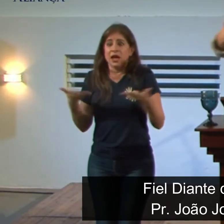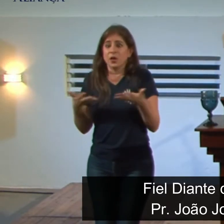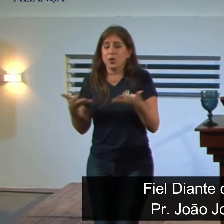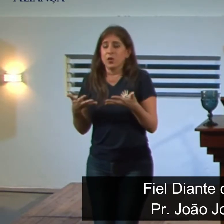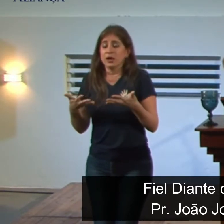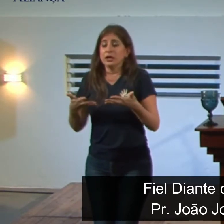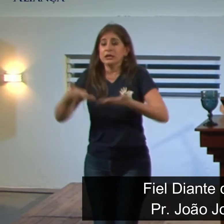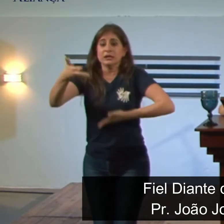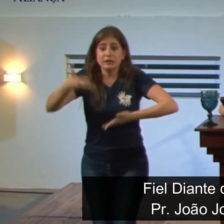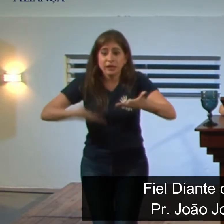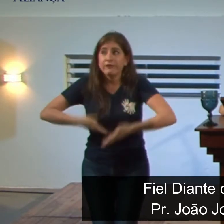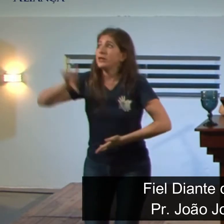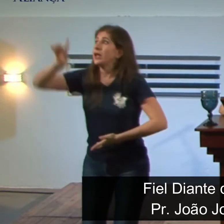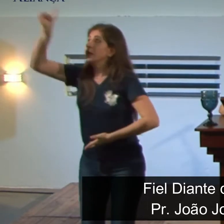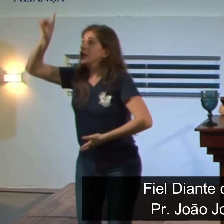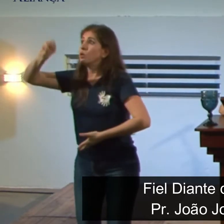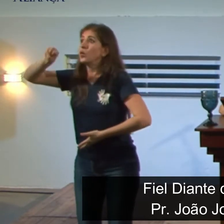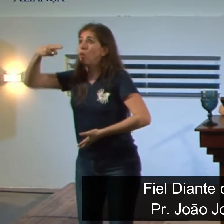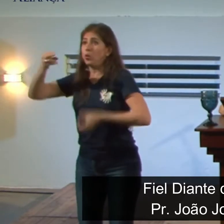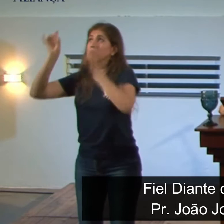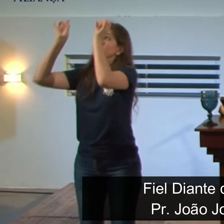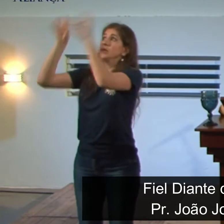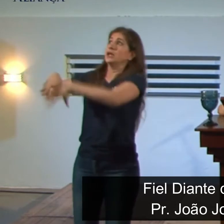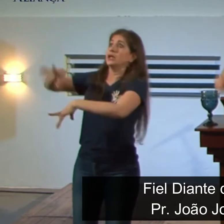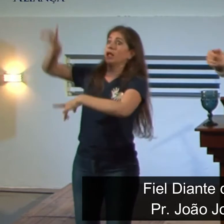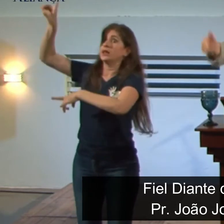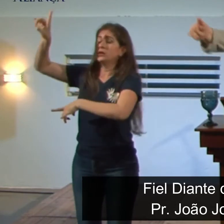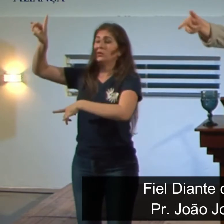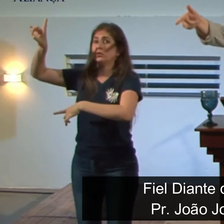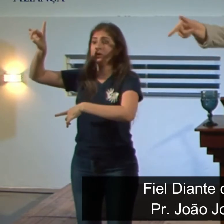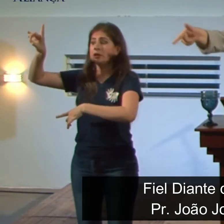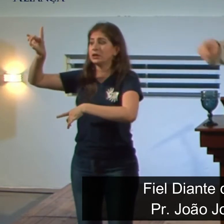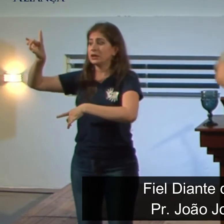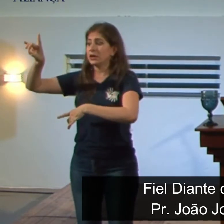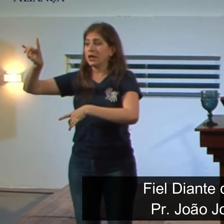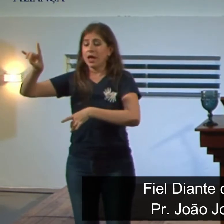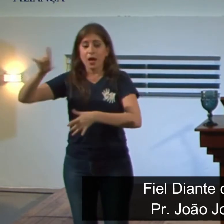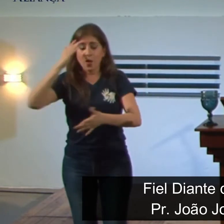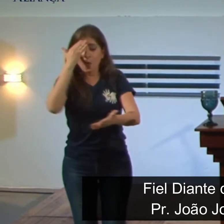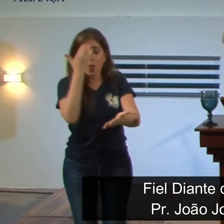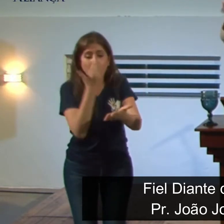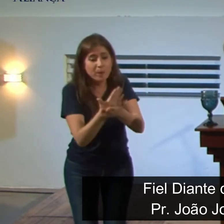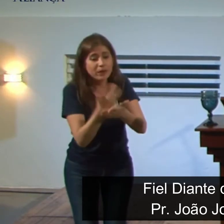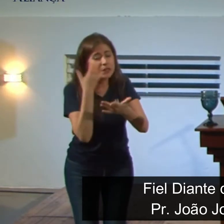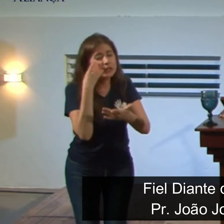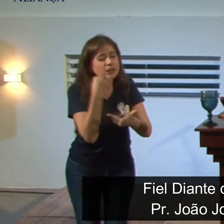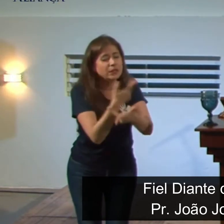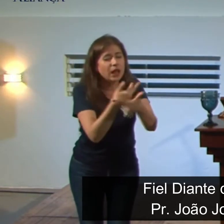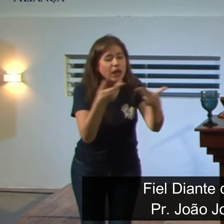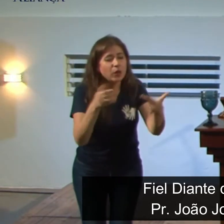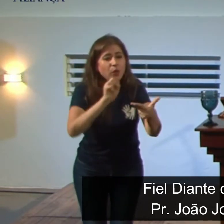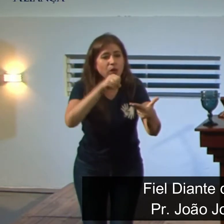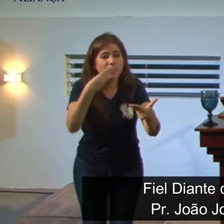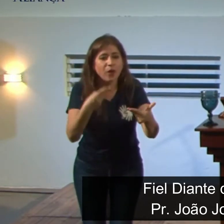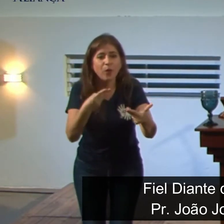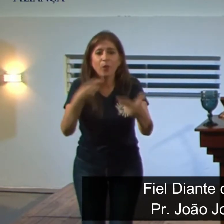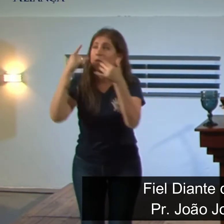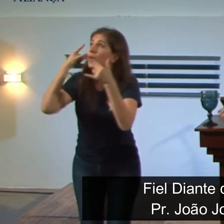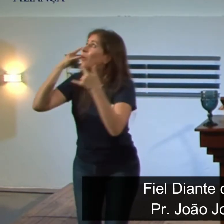Servir o teu Deus ou deixar o teu Deus? Servir os valores do teu Deus ou largar esses valores?